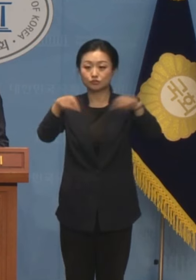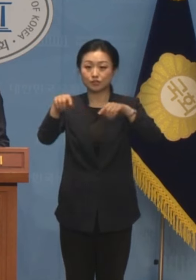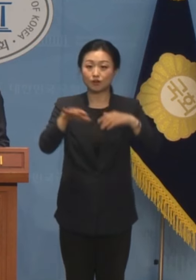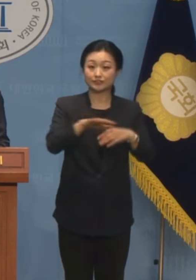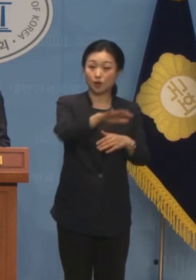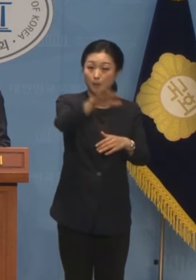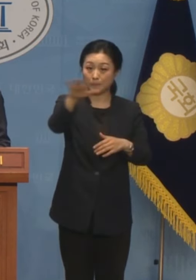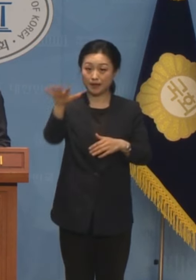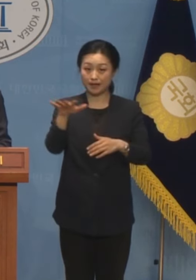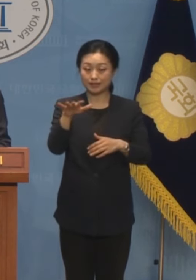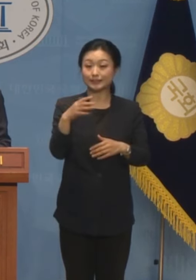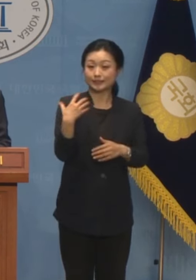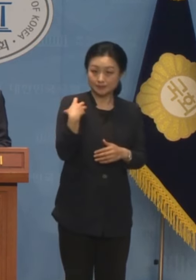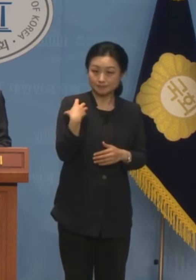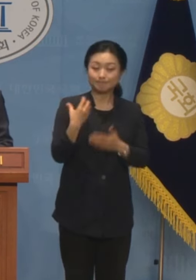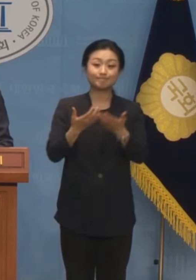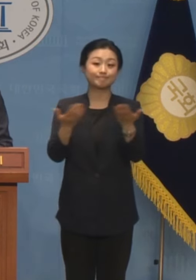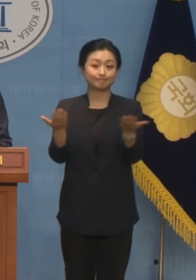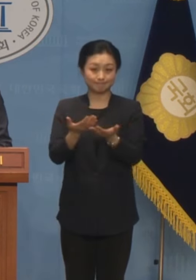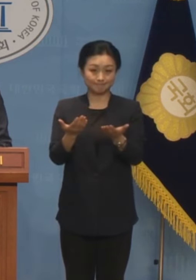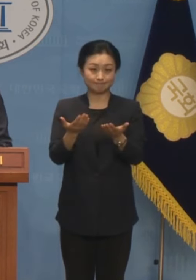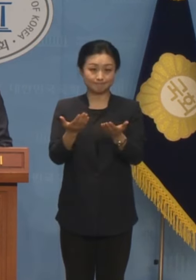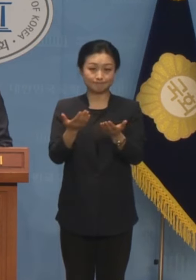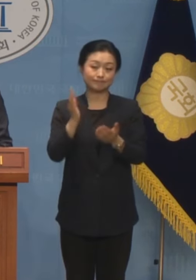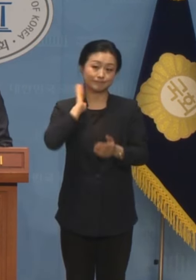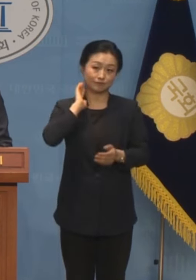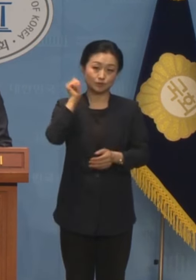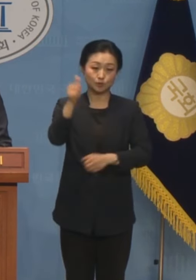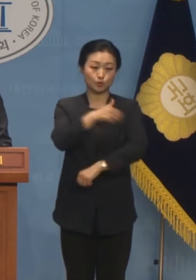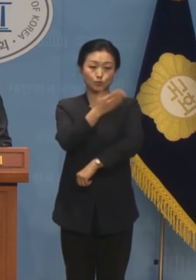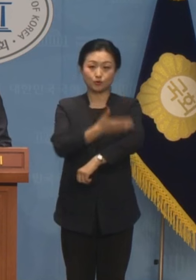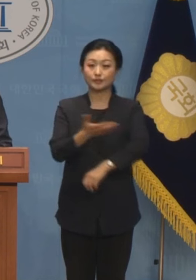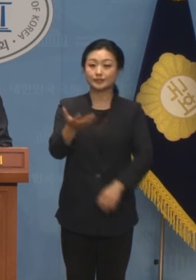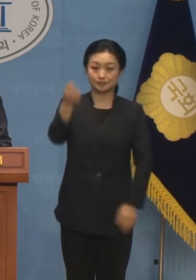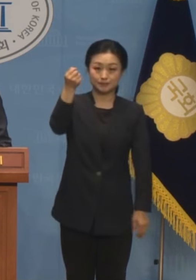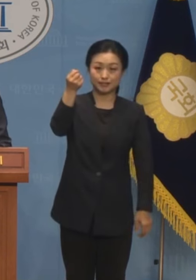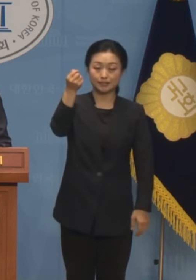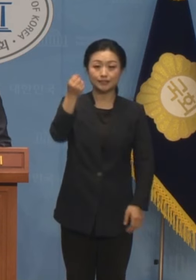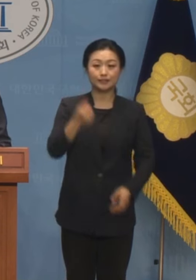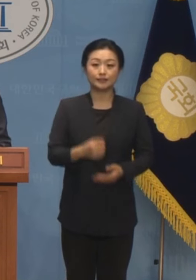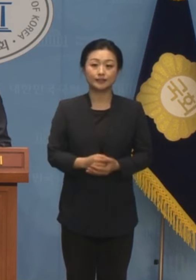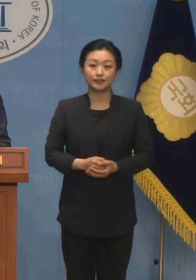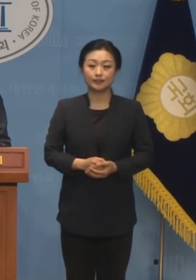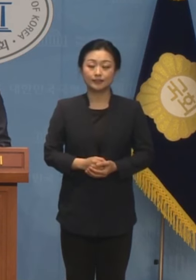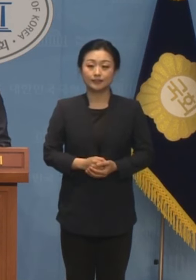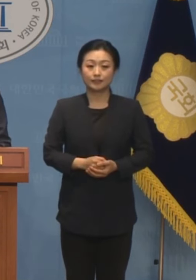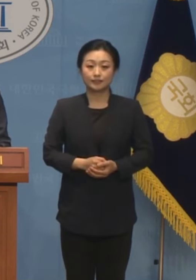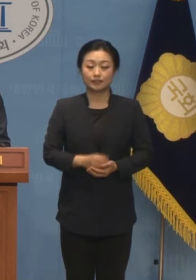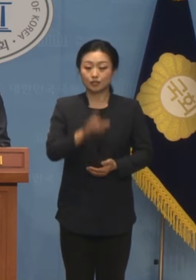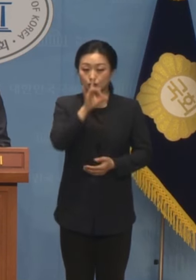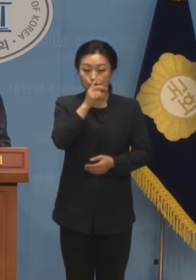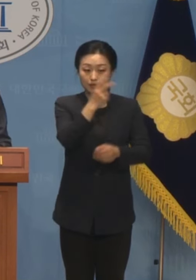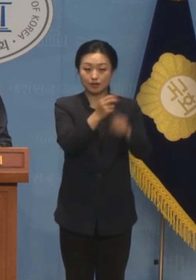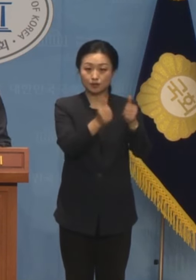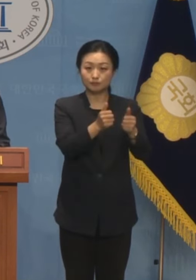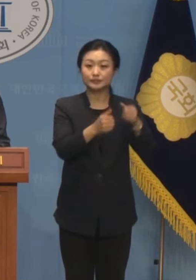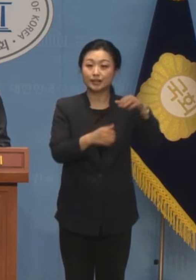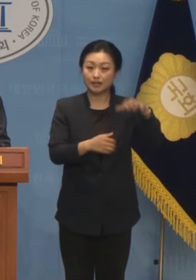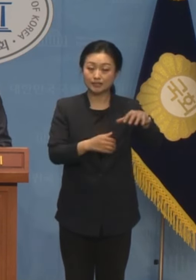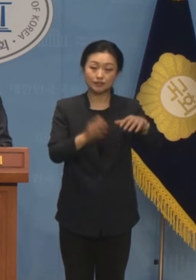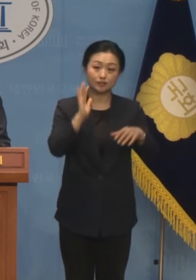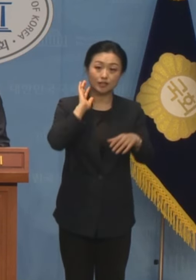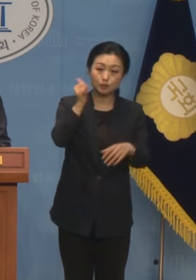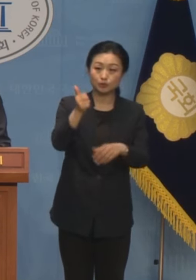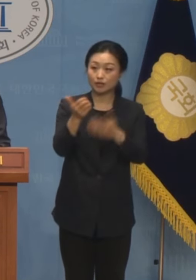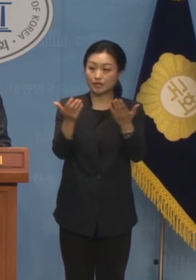전반 모든 영역에 대한 포괄적인 권한과 책임을 갖는 것입니다. 중앙지겸이 대통령의